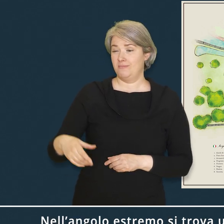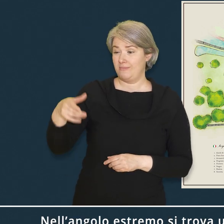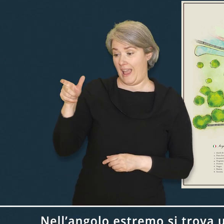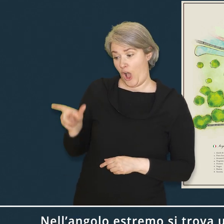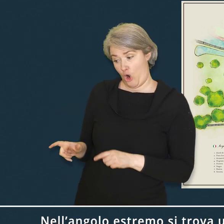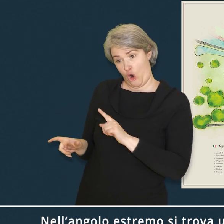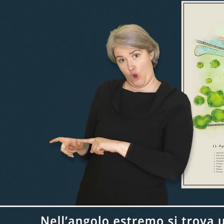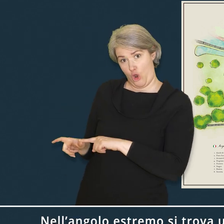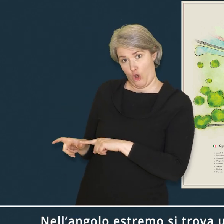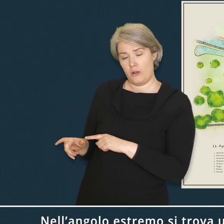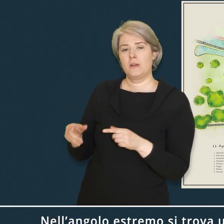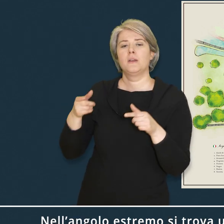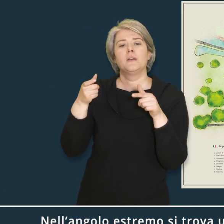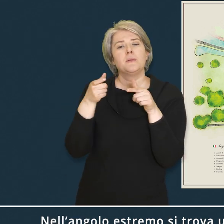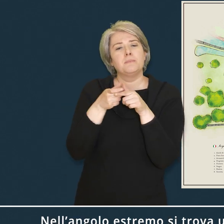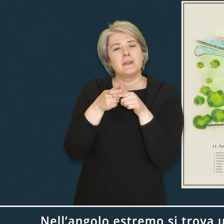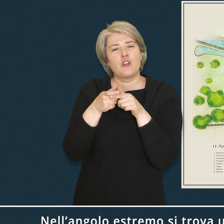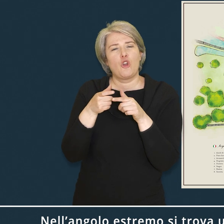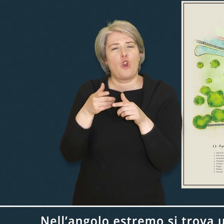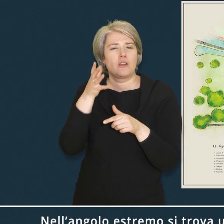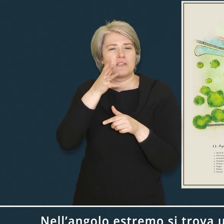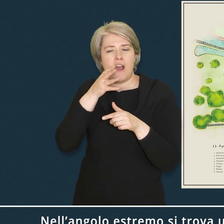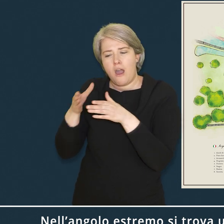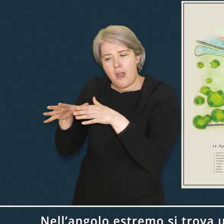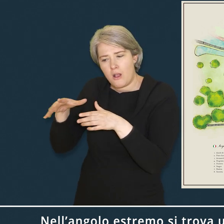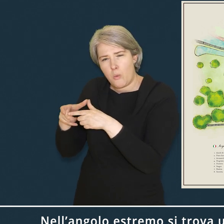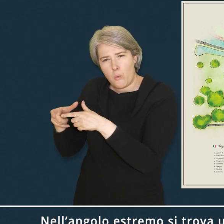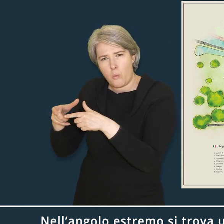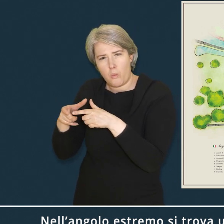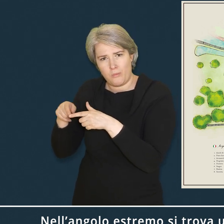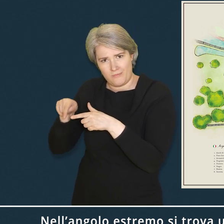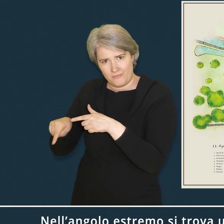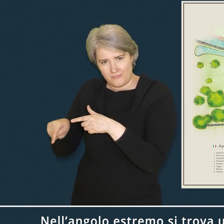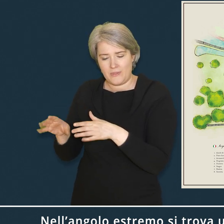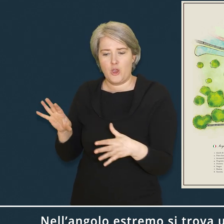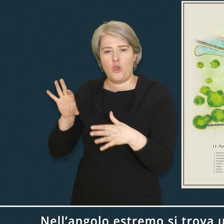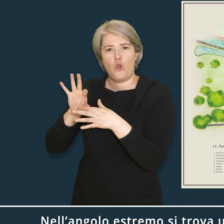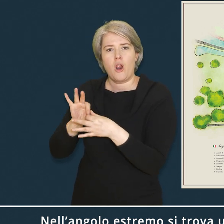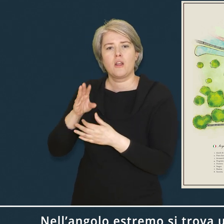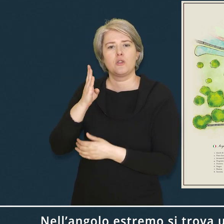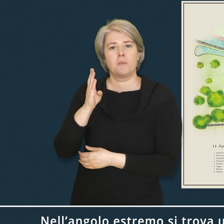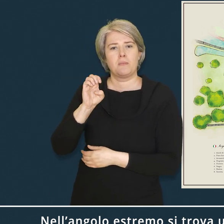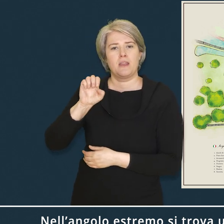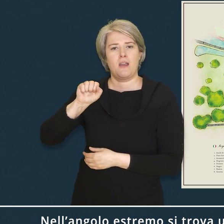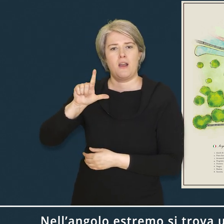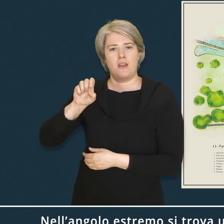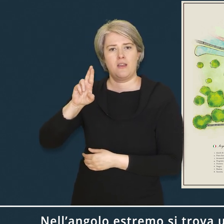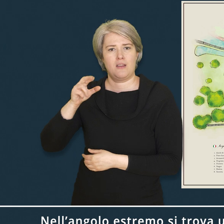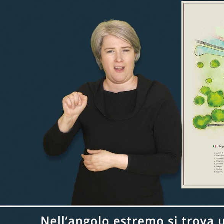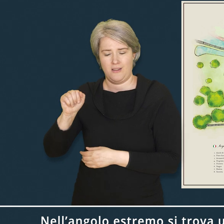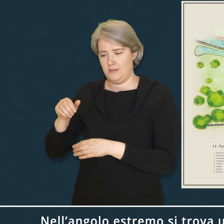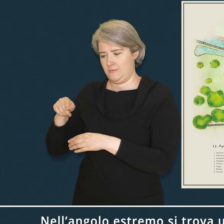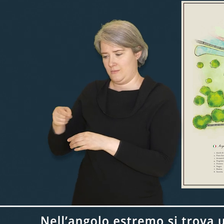Nell'angolo estremo si trova un piccolo stagno Punto numero 6 Collegato alla